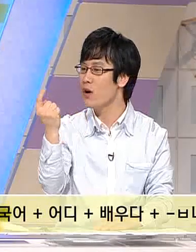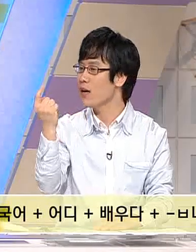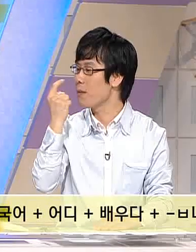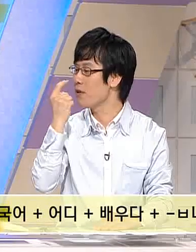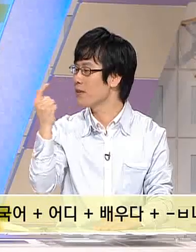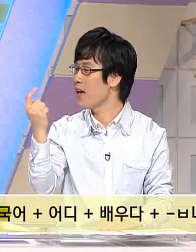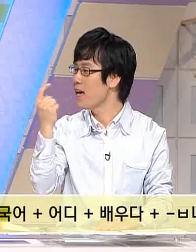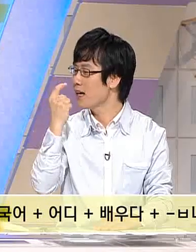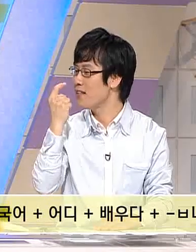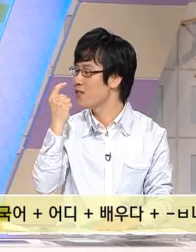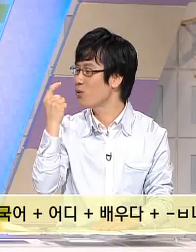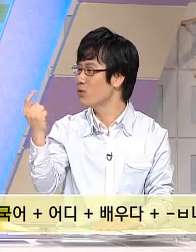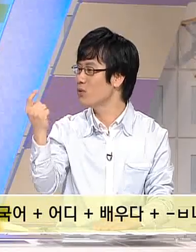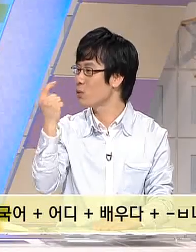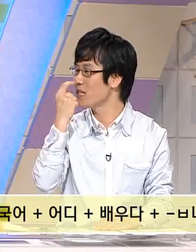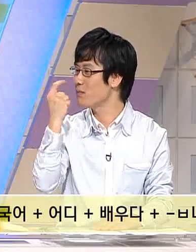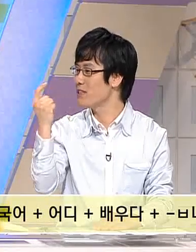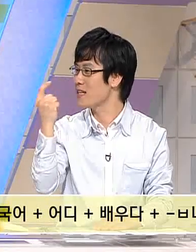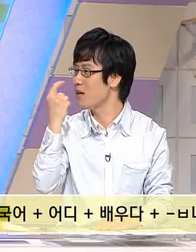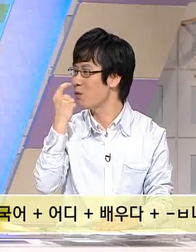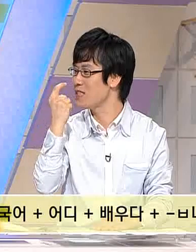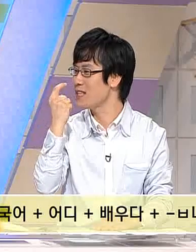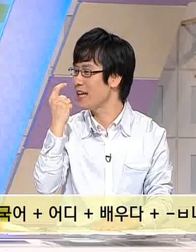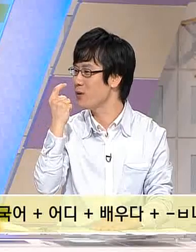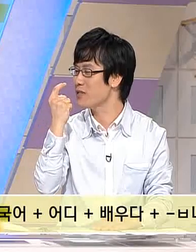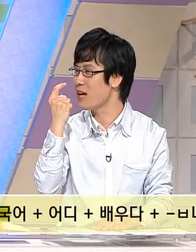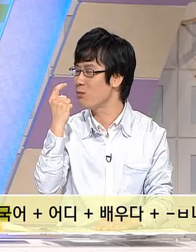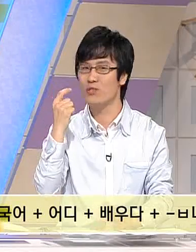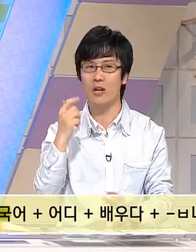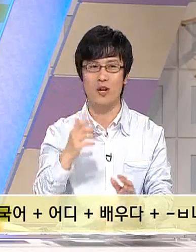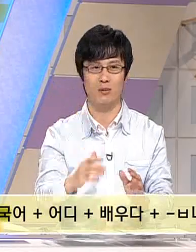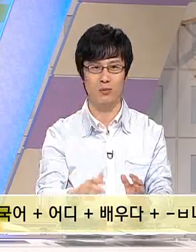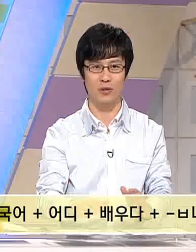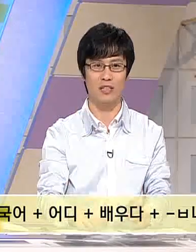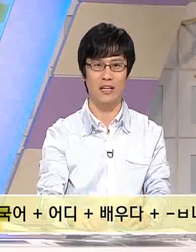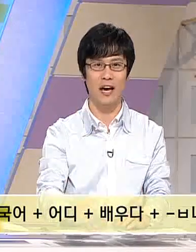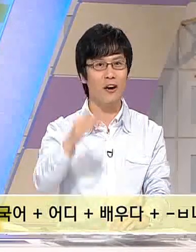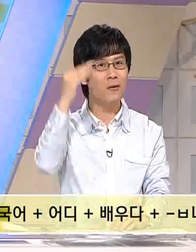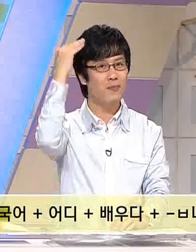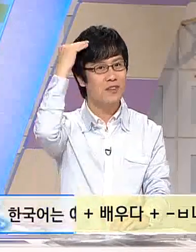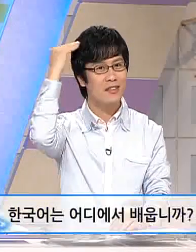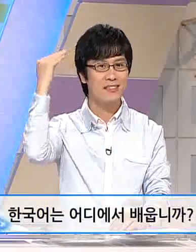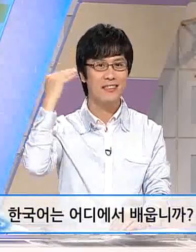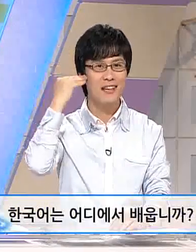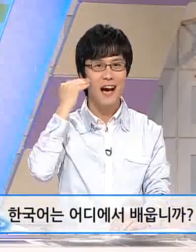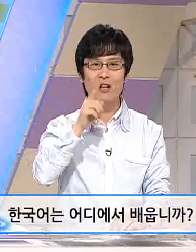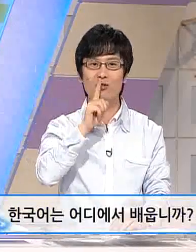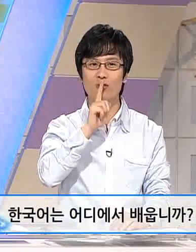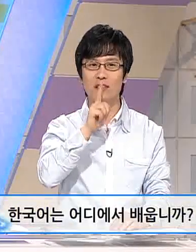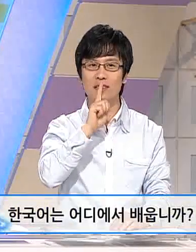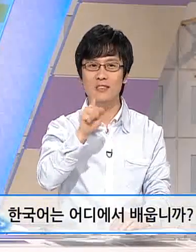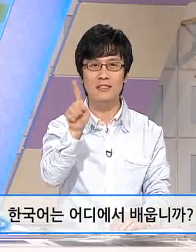가볍게 가지고 오는 동작입니다. 잘 보이시나요? 자 문장으로 한 번 보여드릴까요? 한국어는